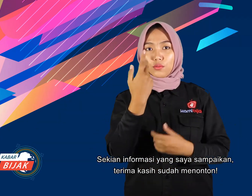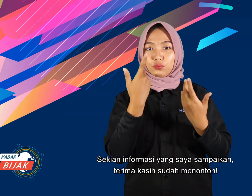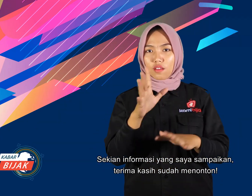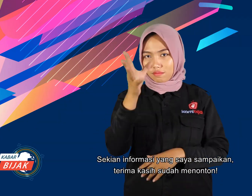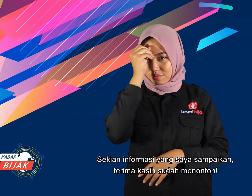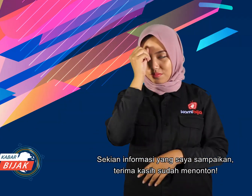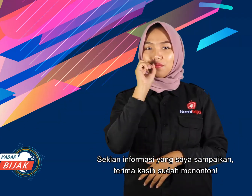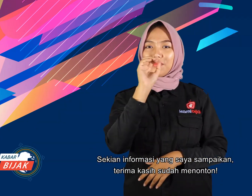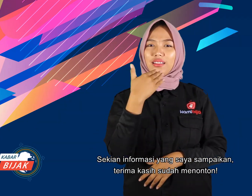sudah menonton.